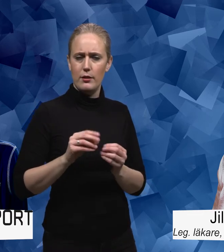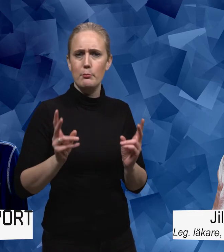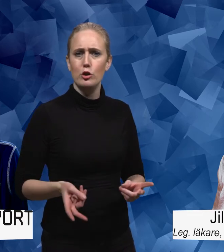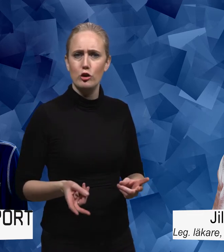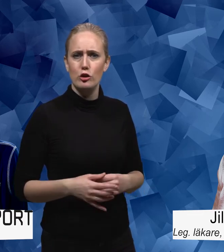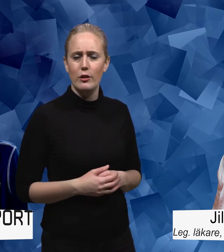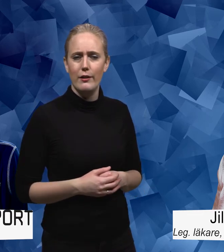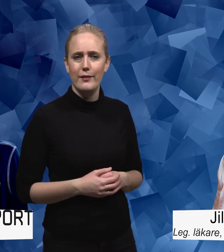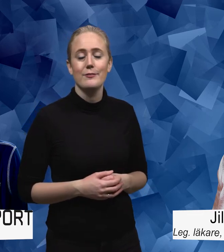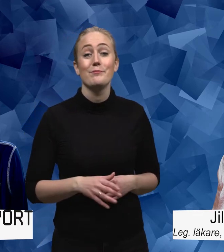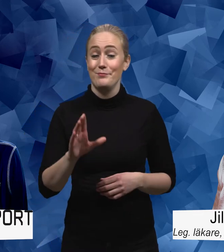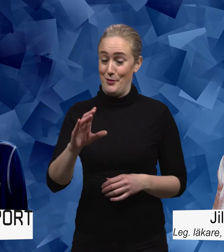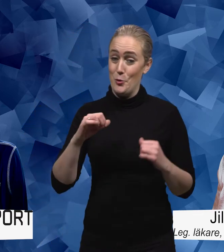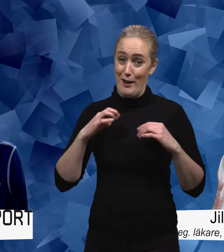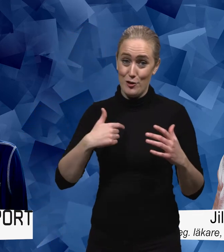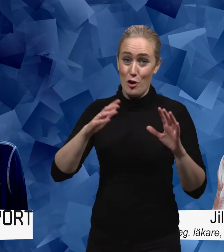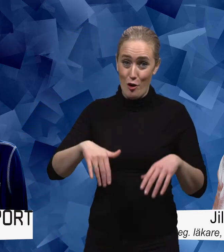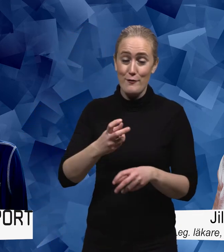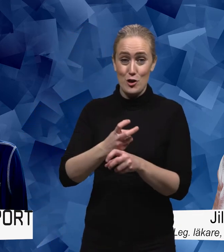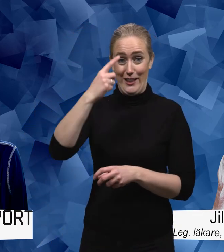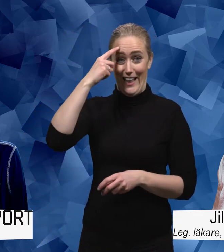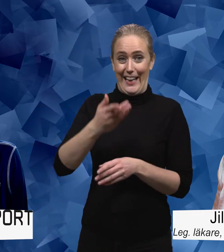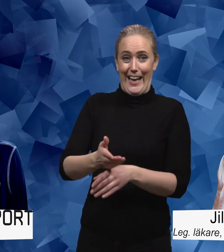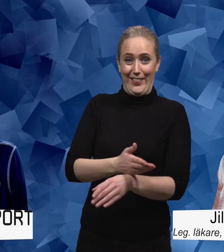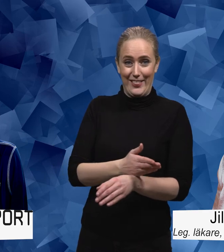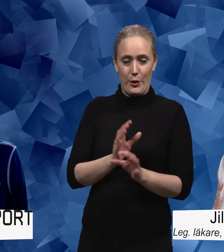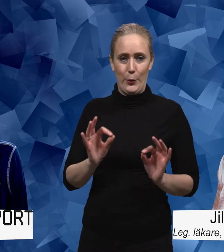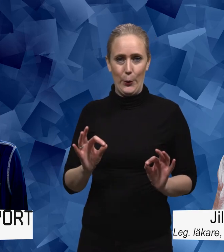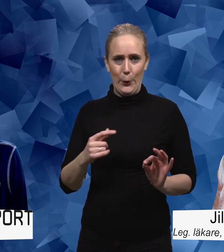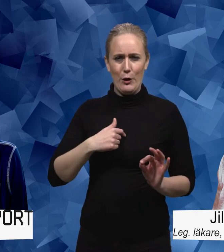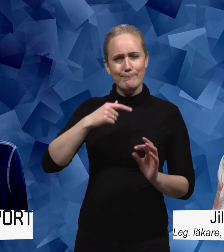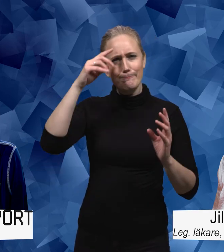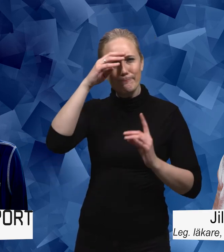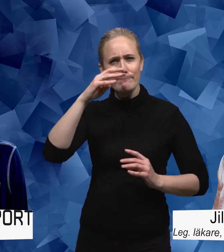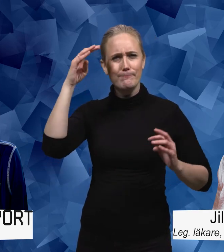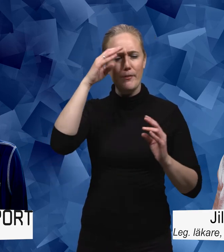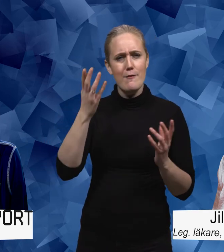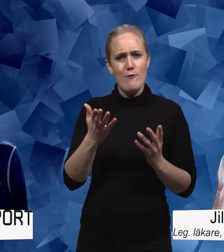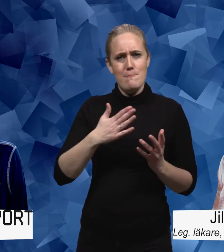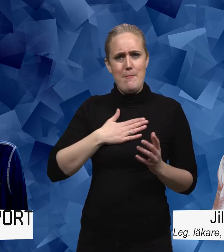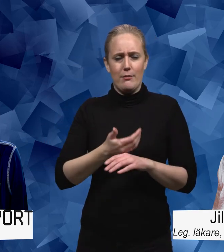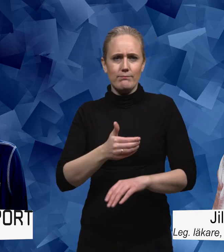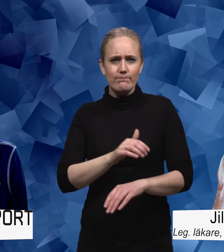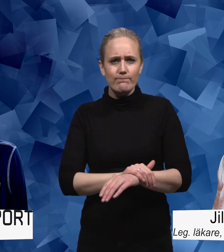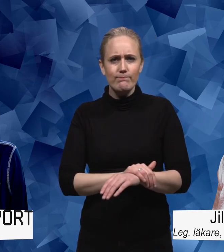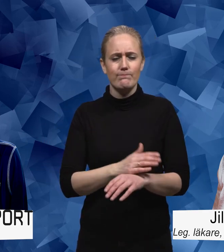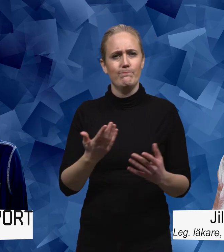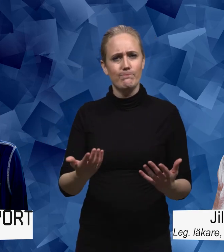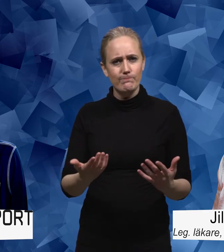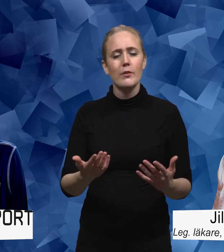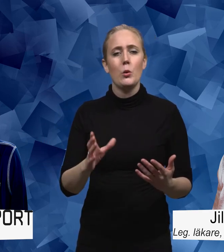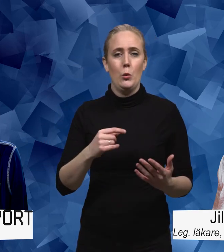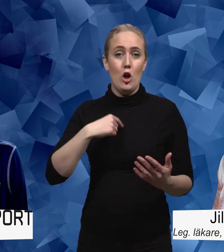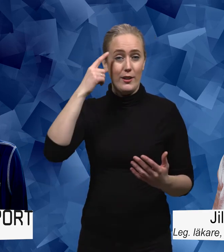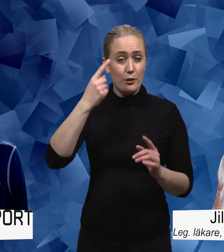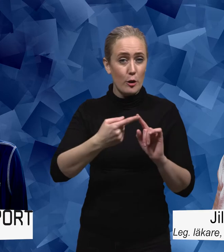förstås så har jag tänkt på det nu i förväg försökt rannsaka mig själv vad kan jag om just det här hur kan man tänka kring det och då tänkte